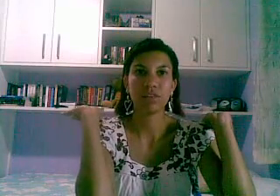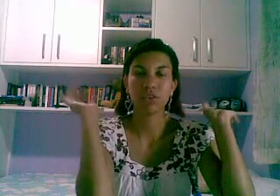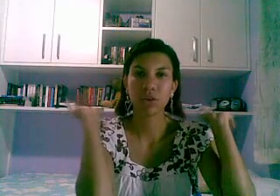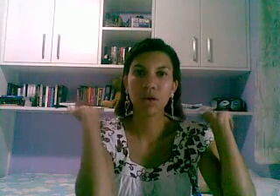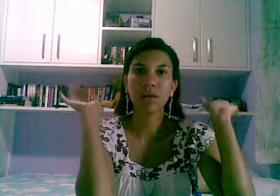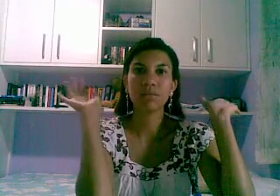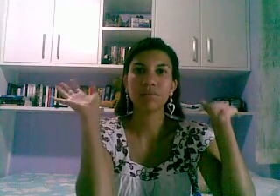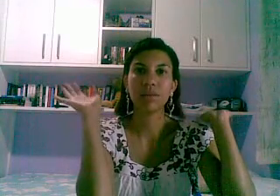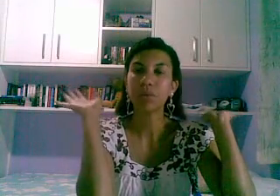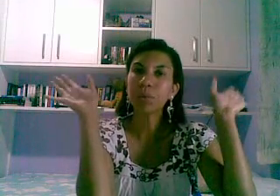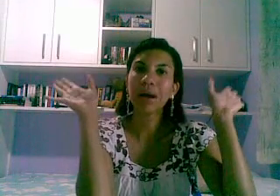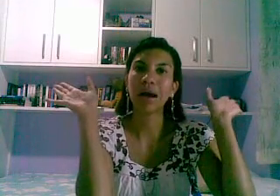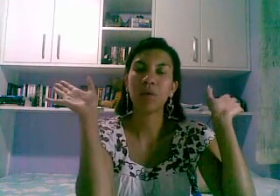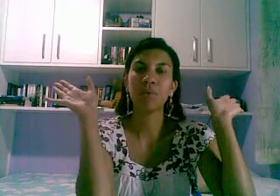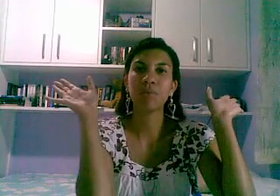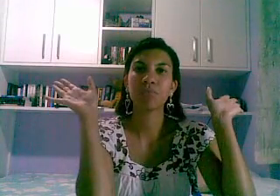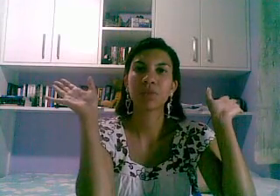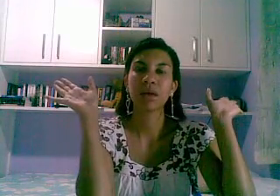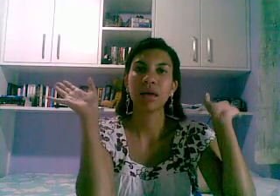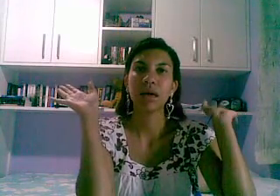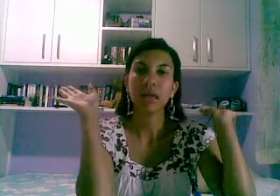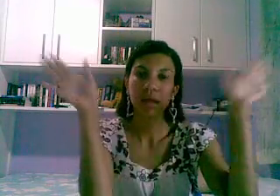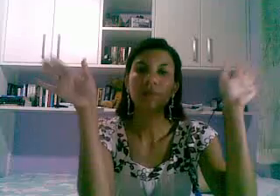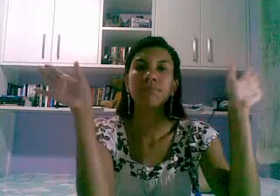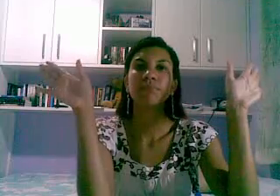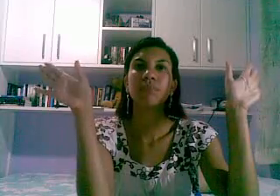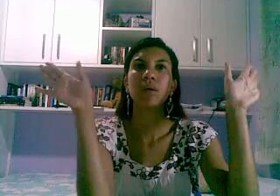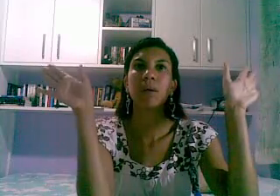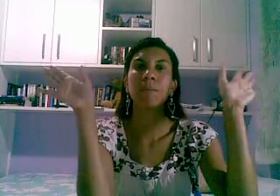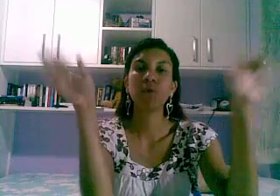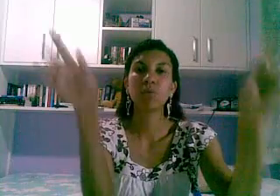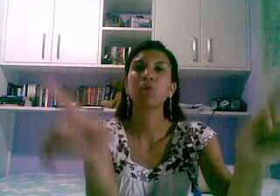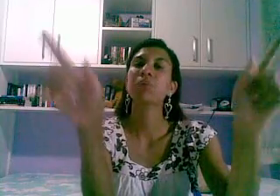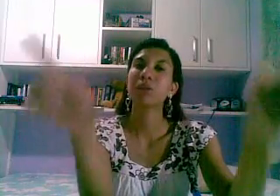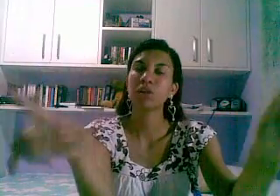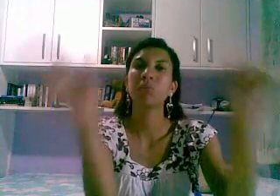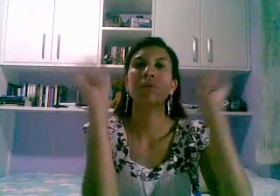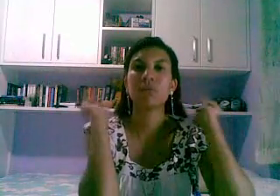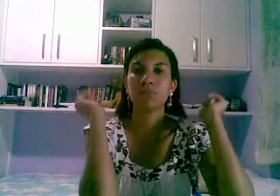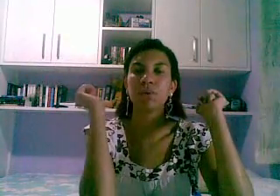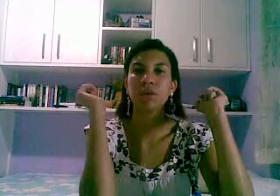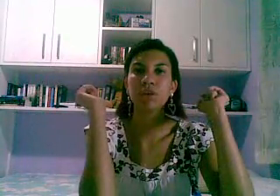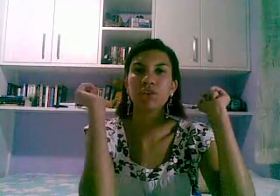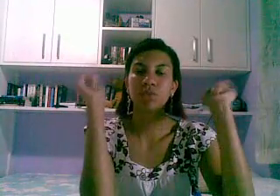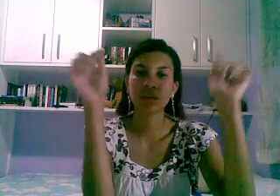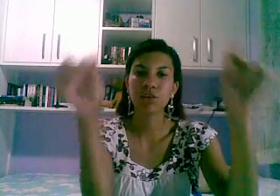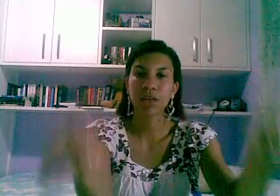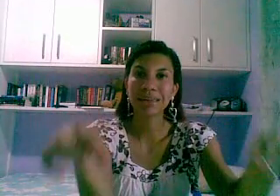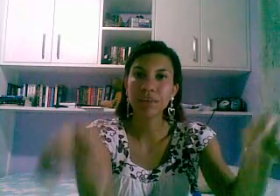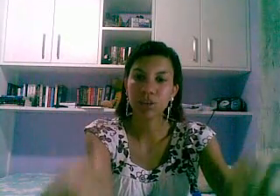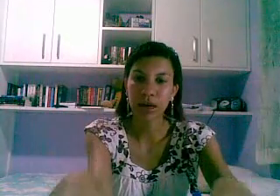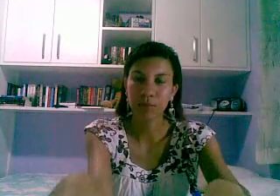é só ir com calma e por último mas não menos importante vocês tem que deixar